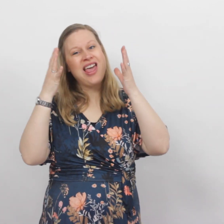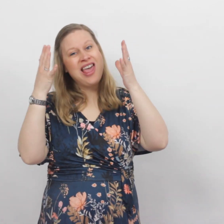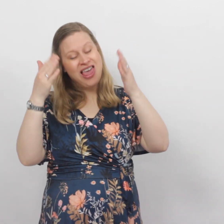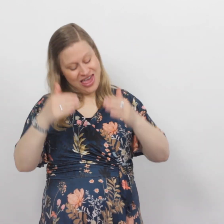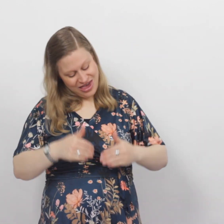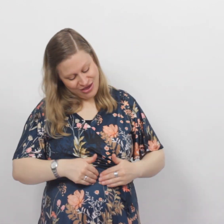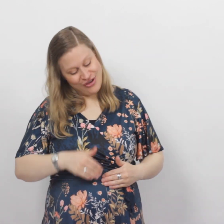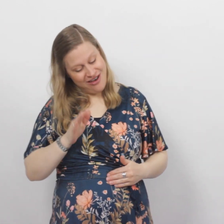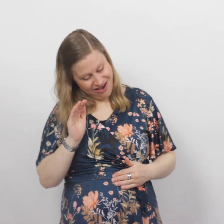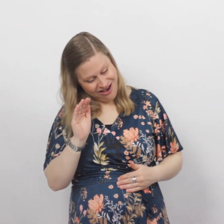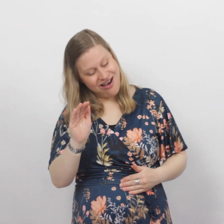Mijn aan